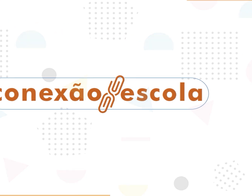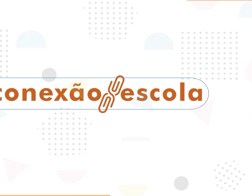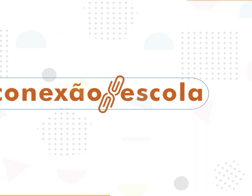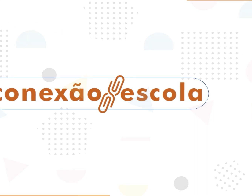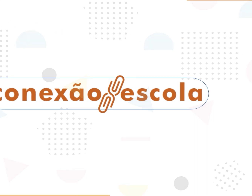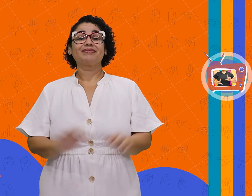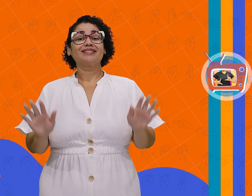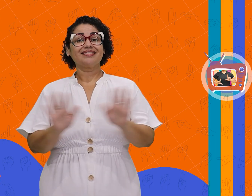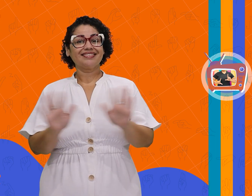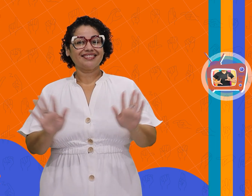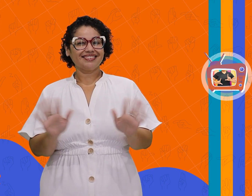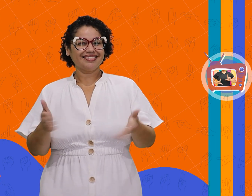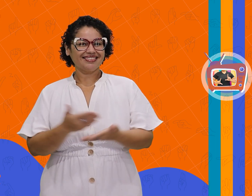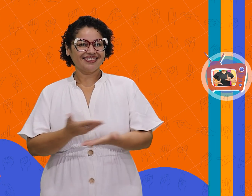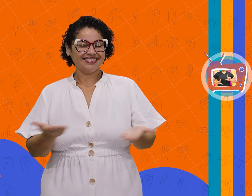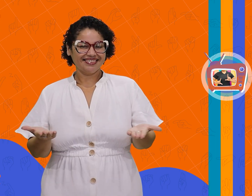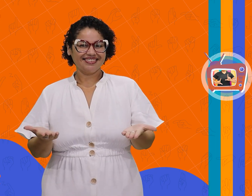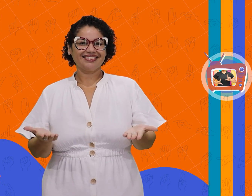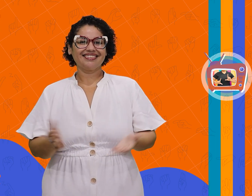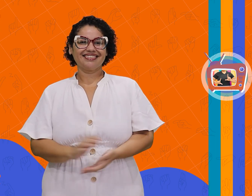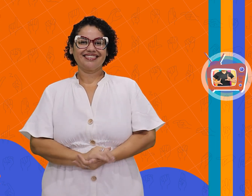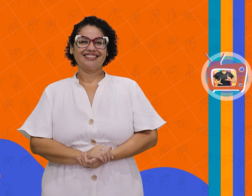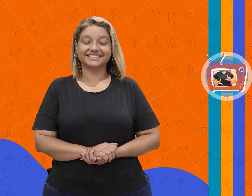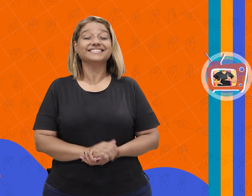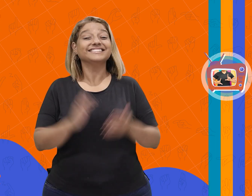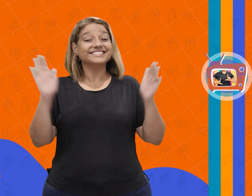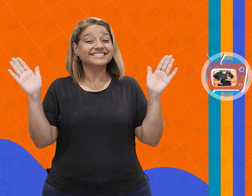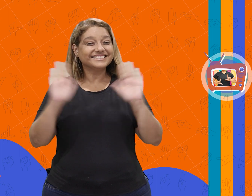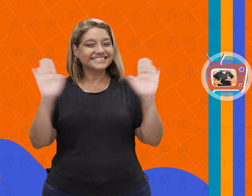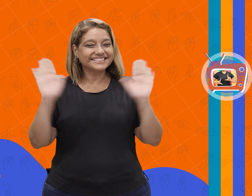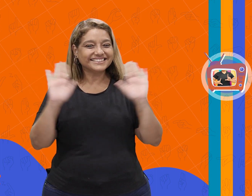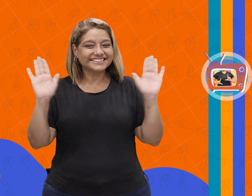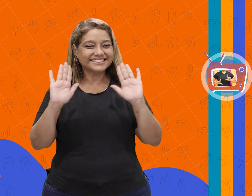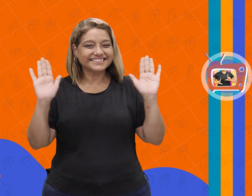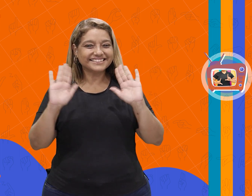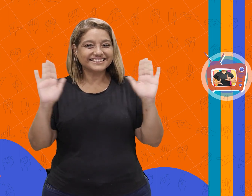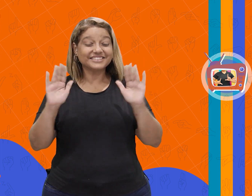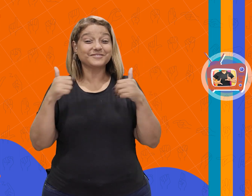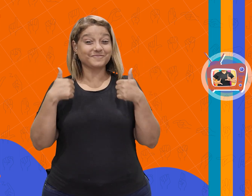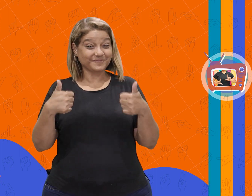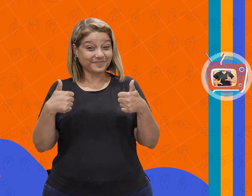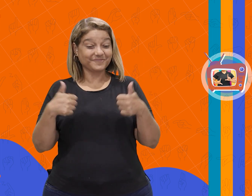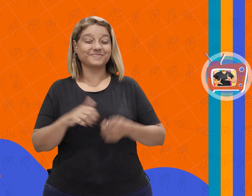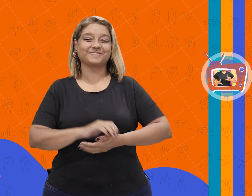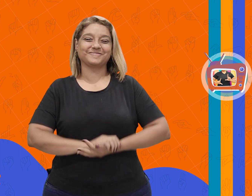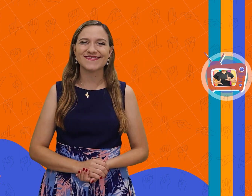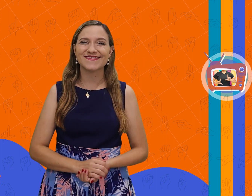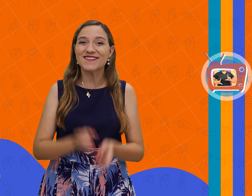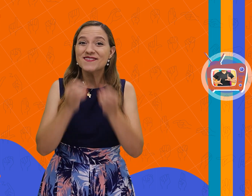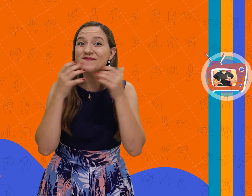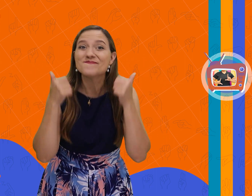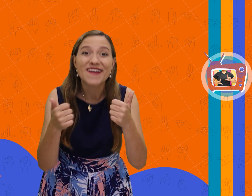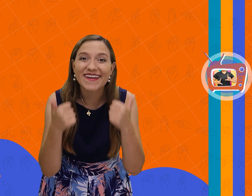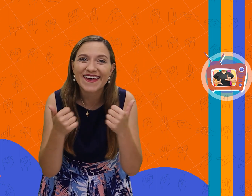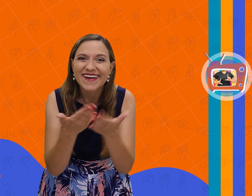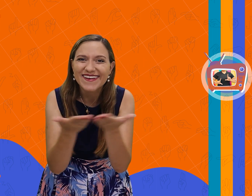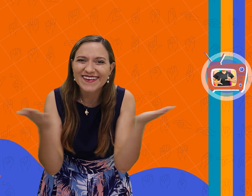Olá pessoal! Oi gente! Como vão todos?